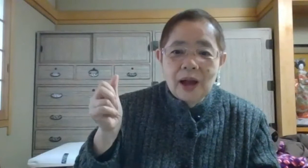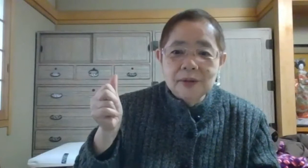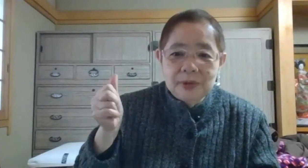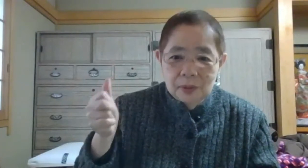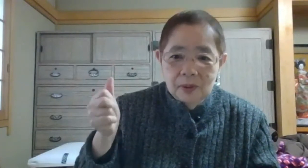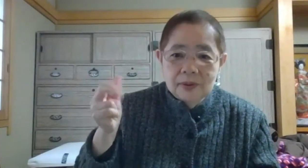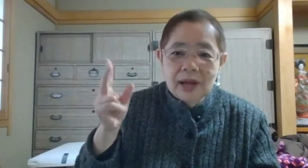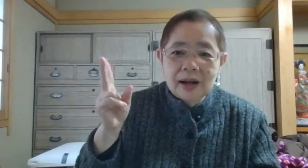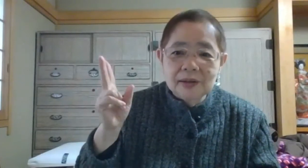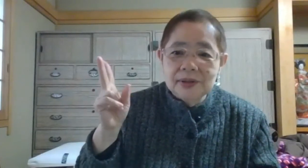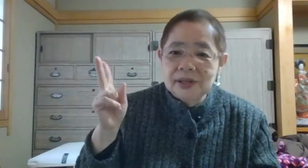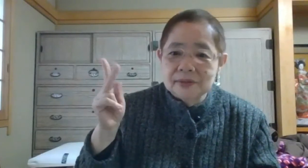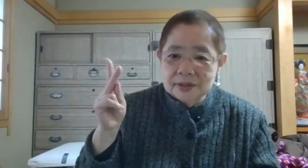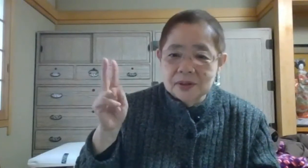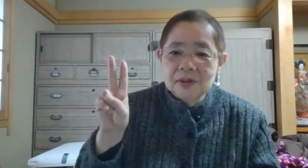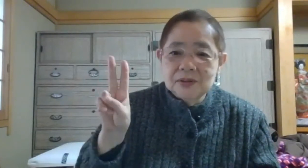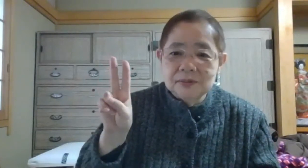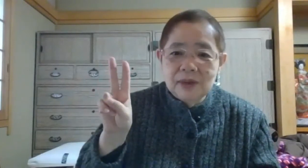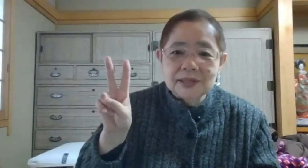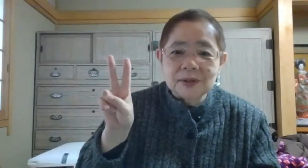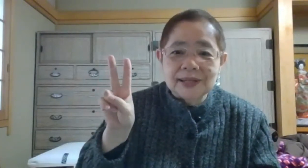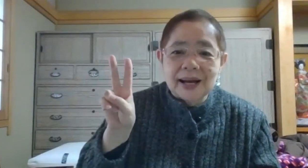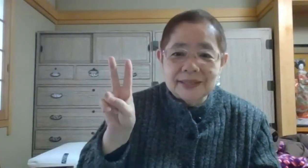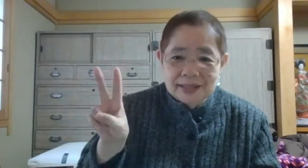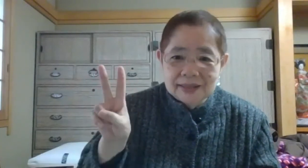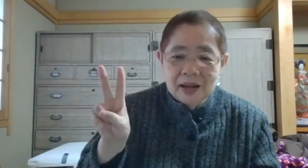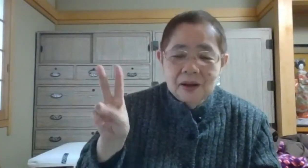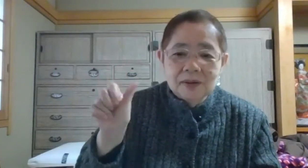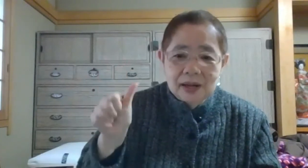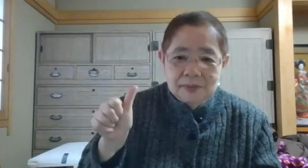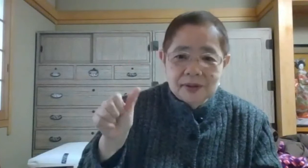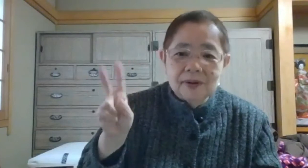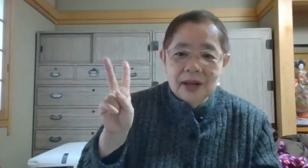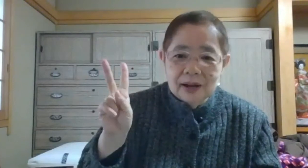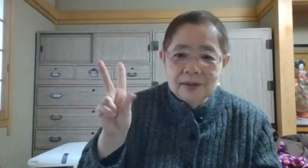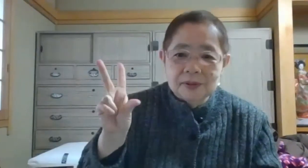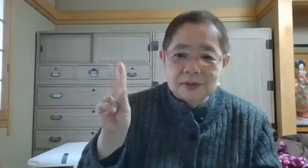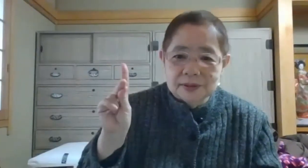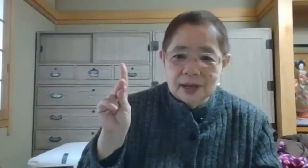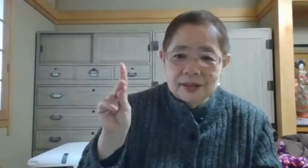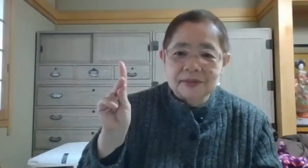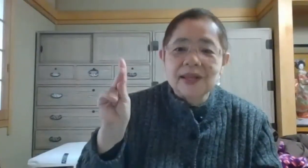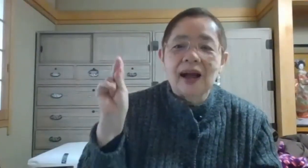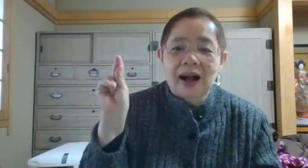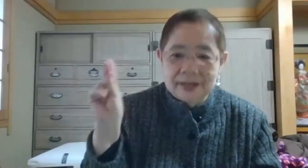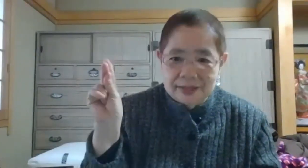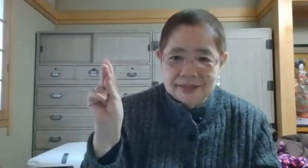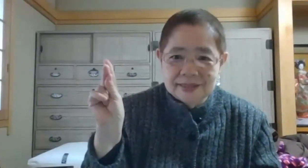指を中指に。まずチュキ出して、親指と中指をくっつけます。これでカです。はい。